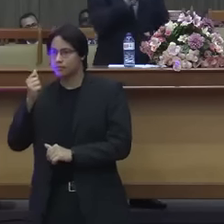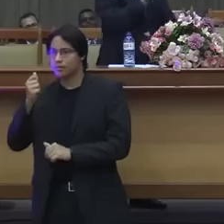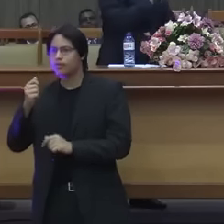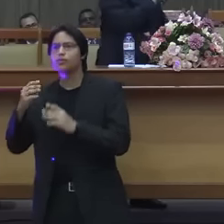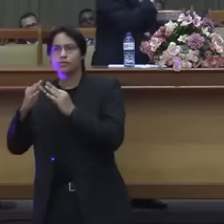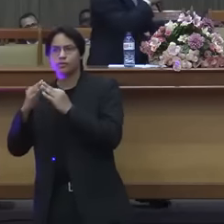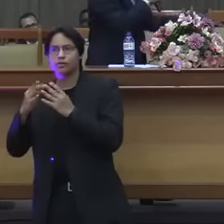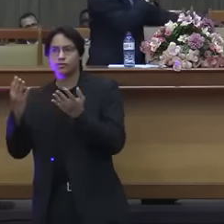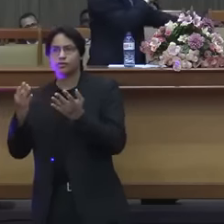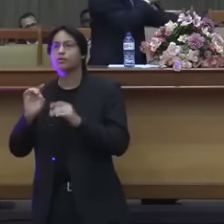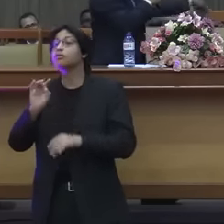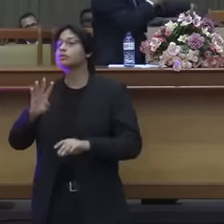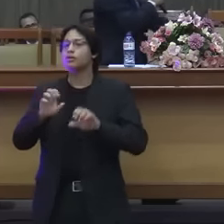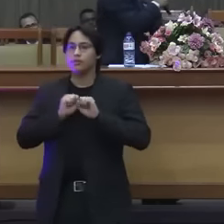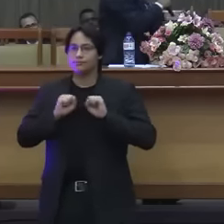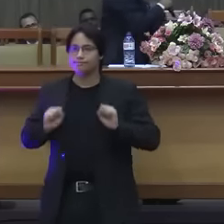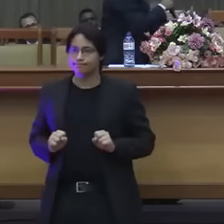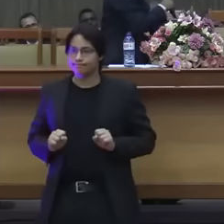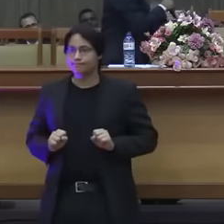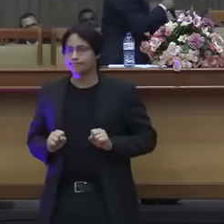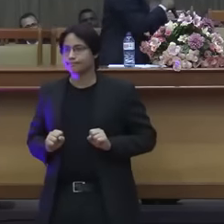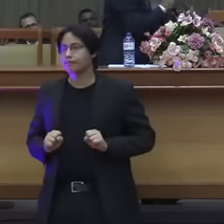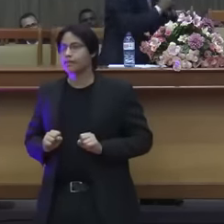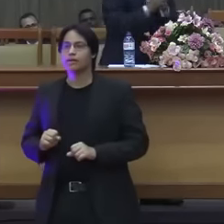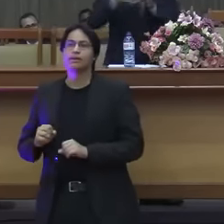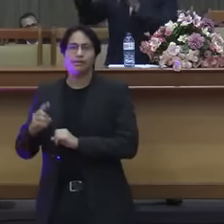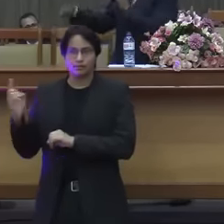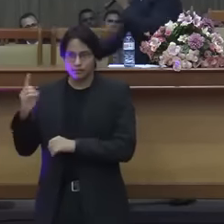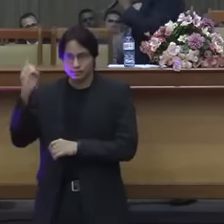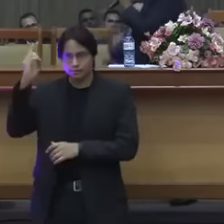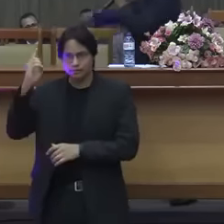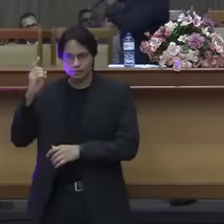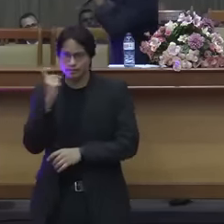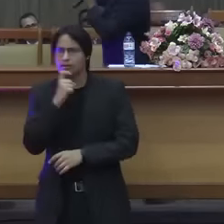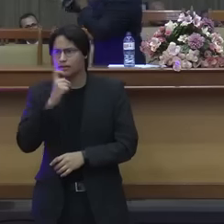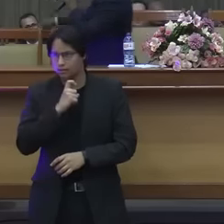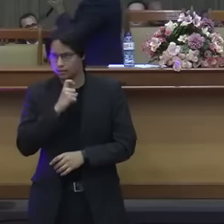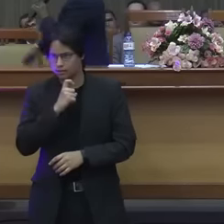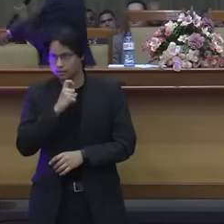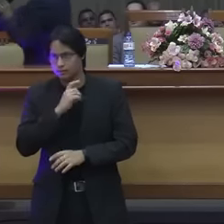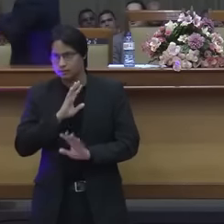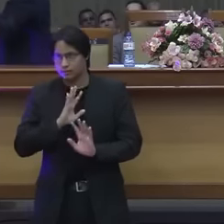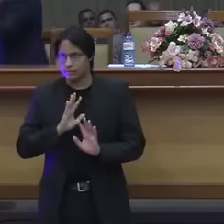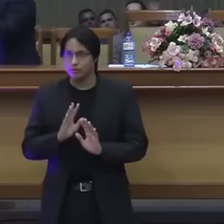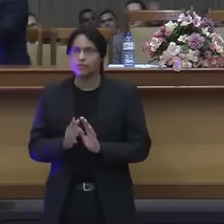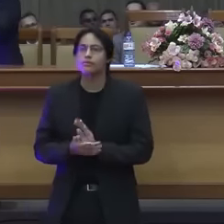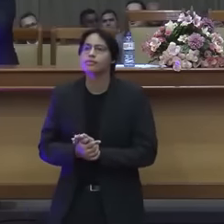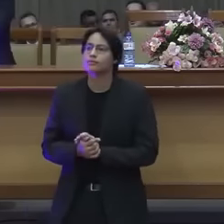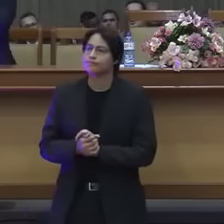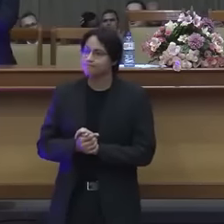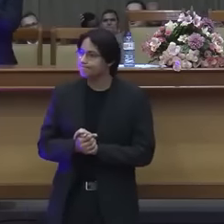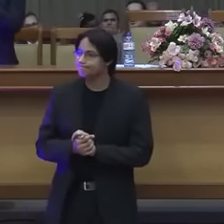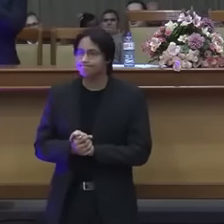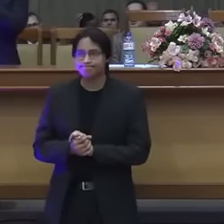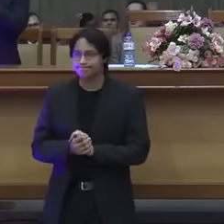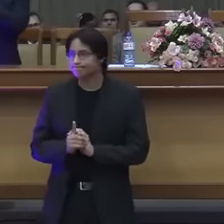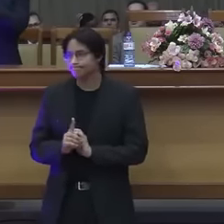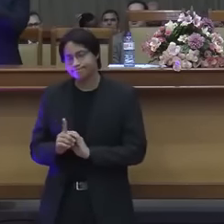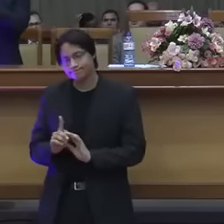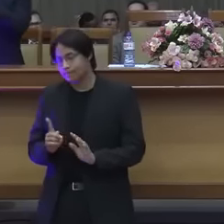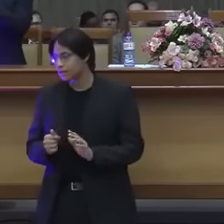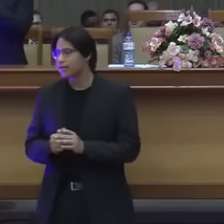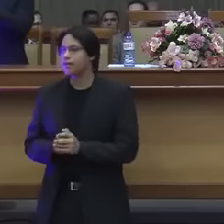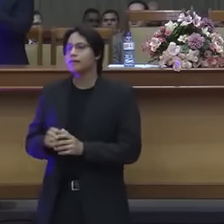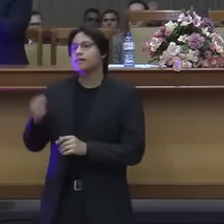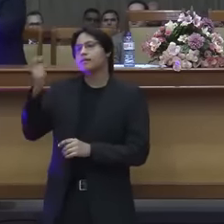e por que que Davi comeu na mentira que Davi mentiu lá? Davi mentiu e os homens também ele pensava que estava numa missão especial